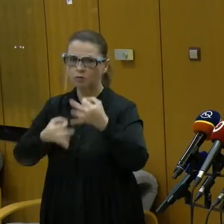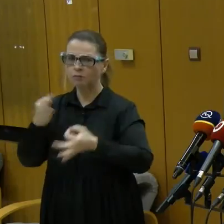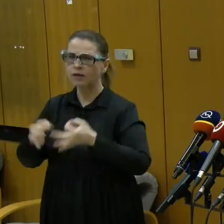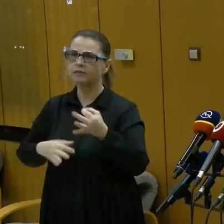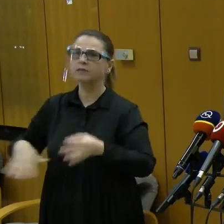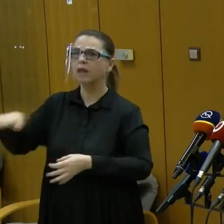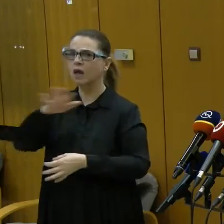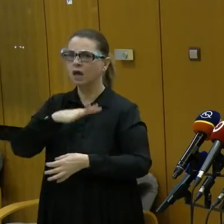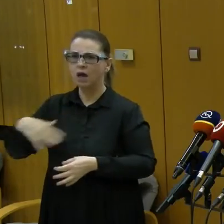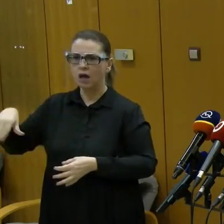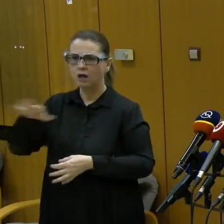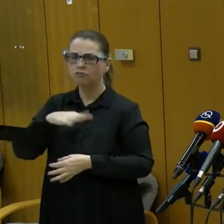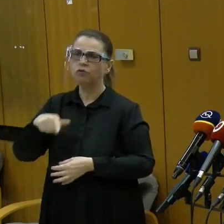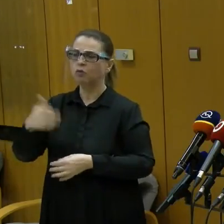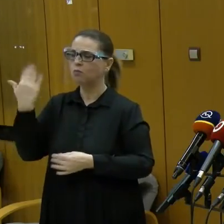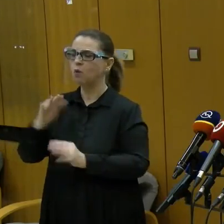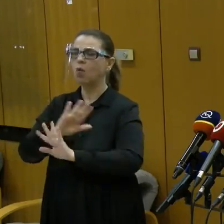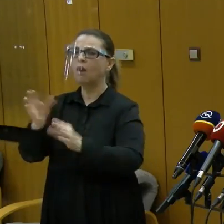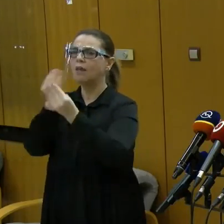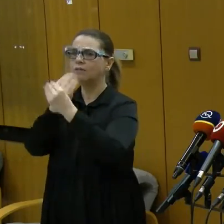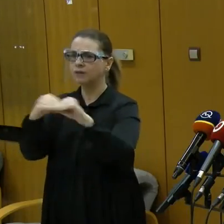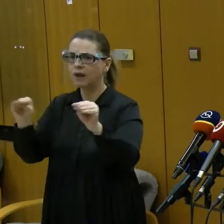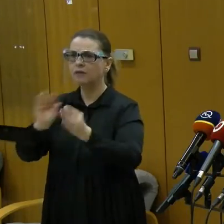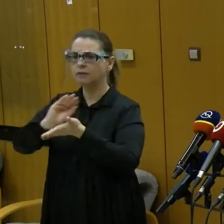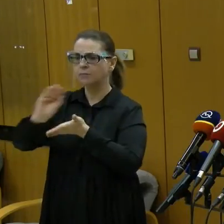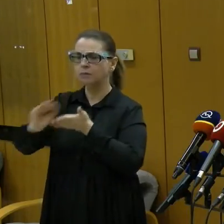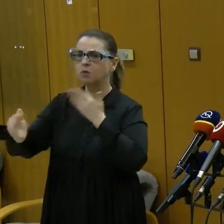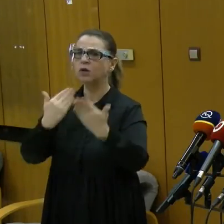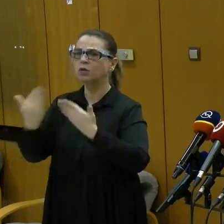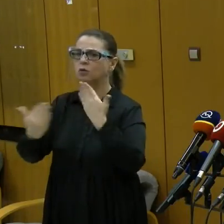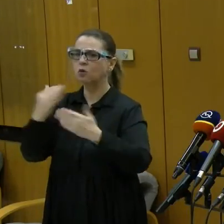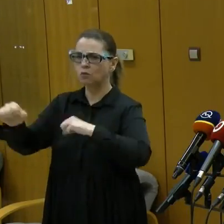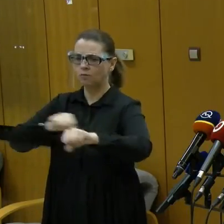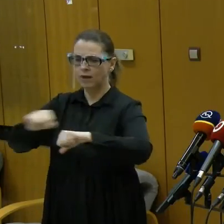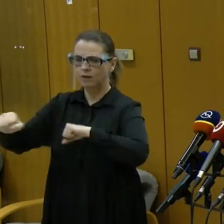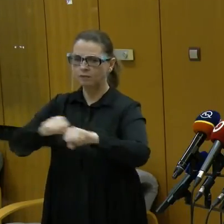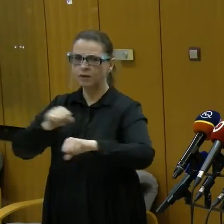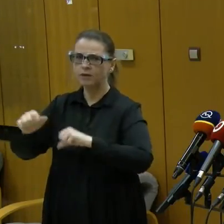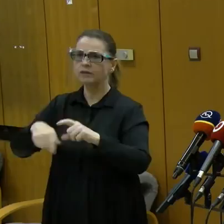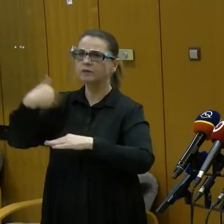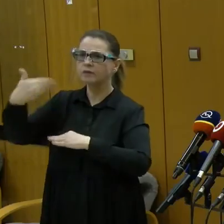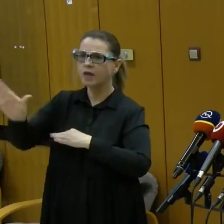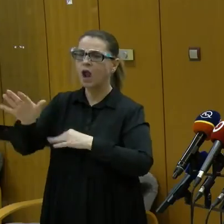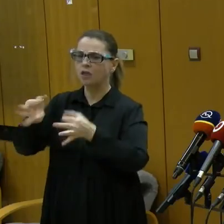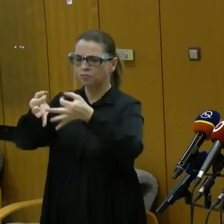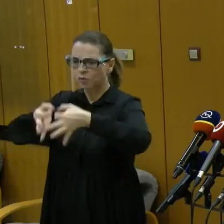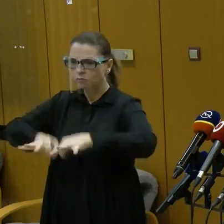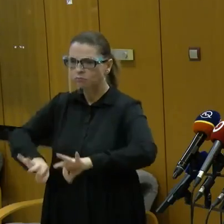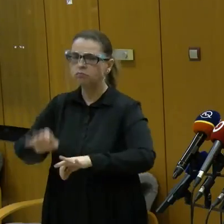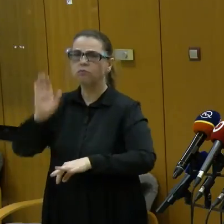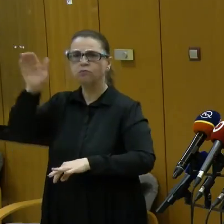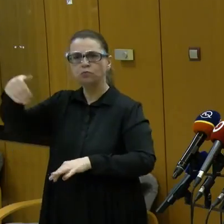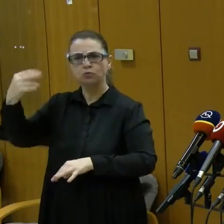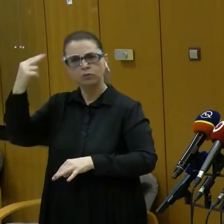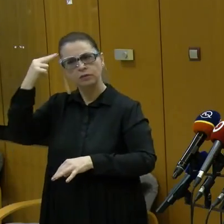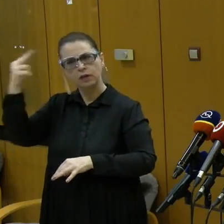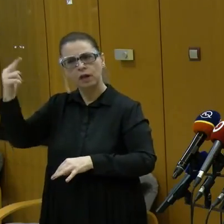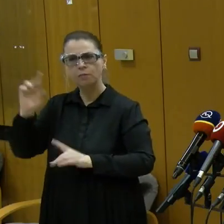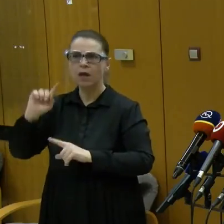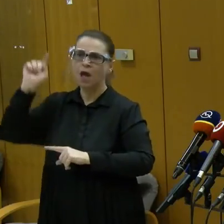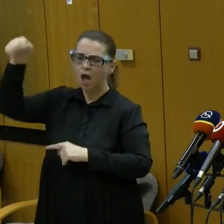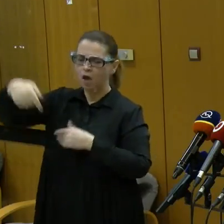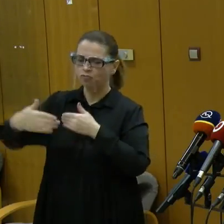výhlasenie so dnešnom výboriame dokonaní vlády a ďalšie podrobnosť zrejme a dané